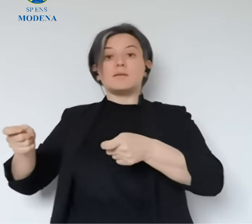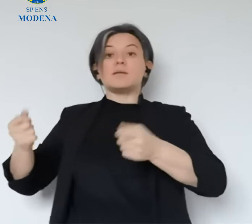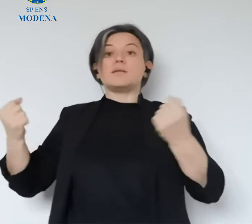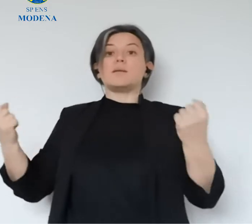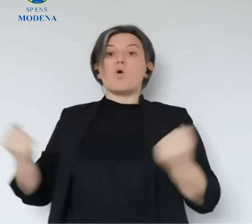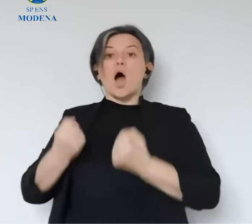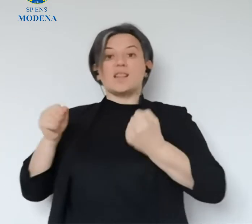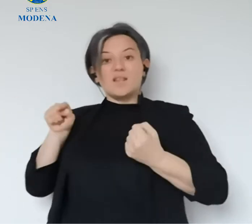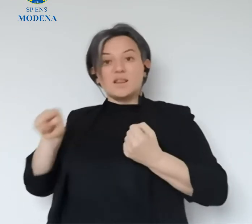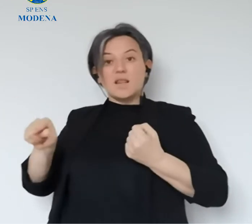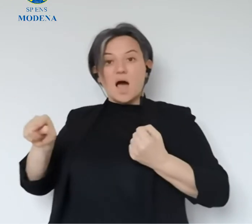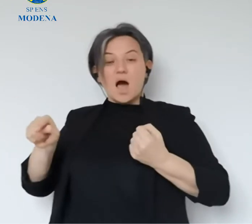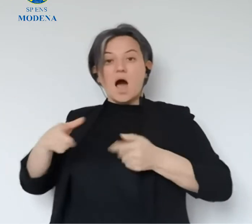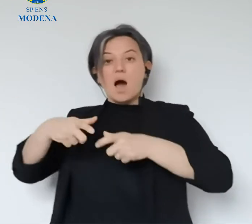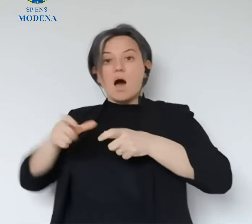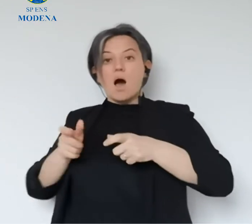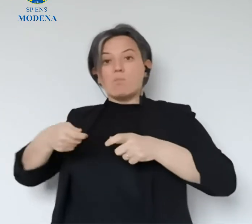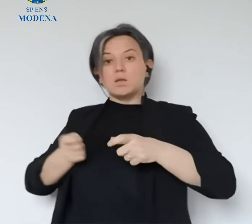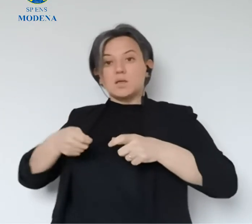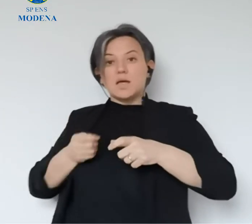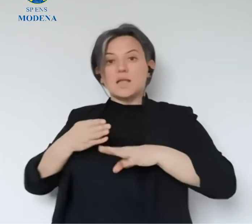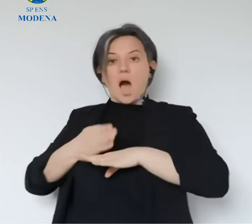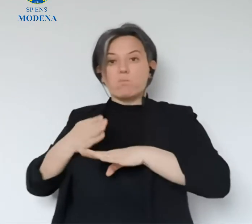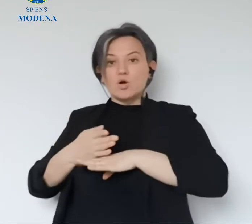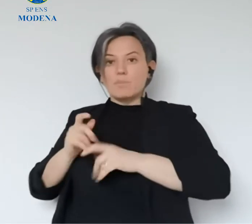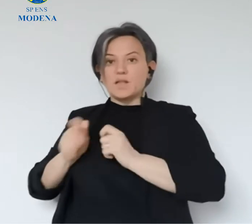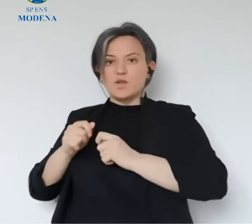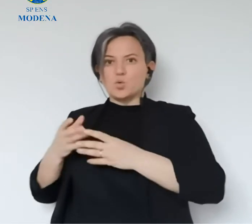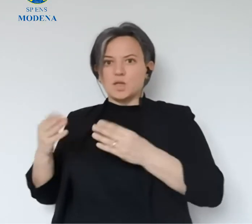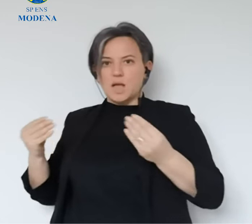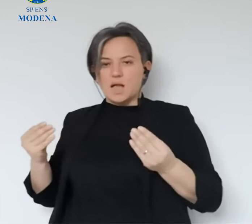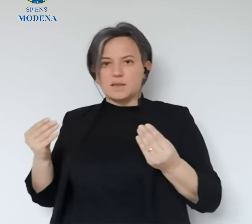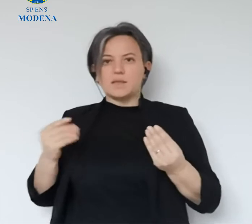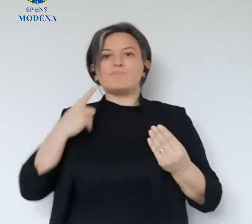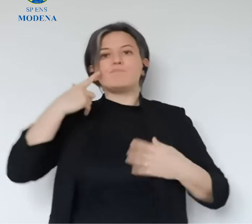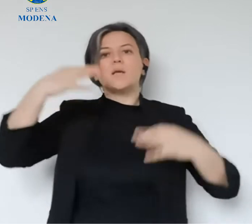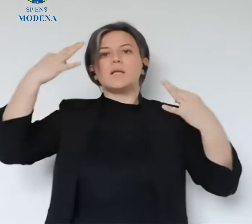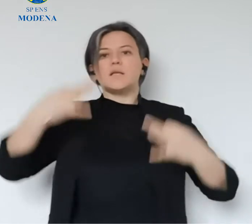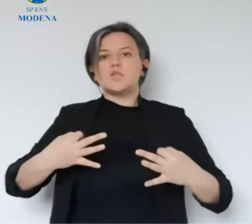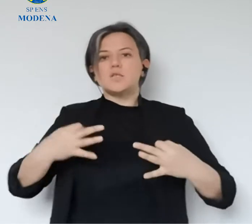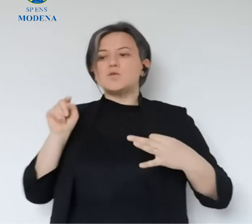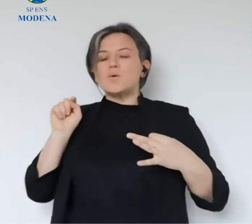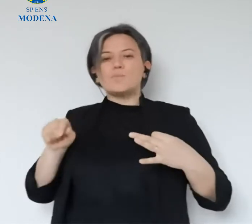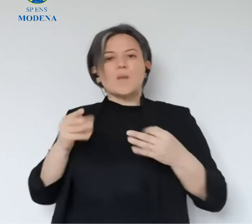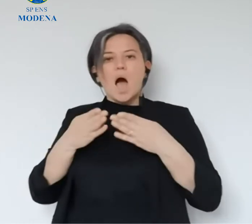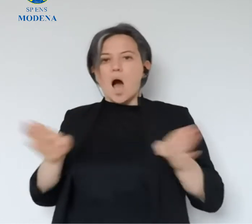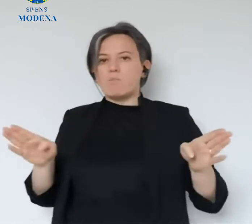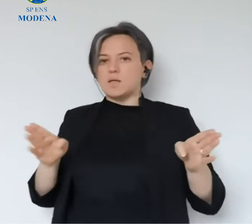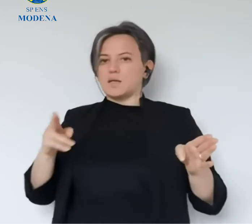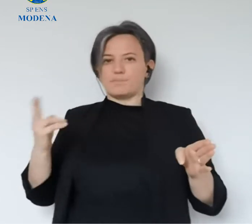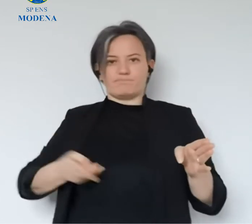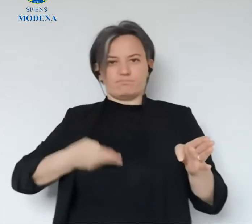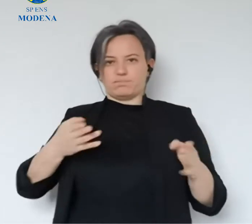teatro, una stagione che aveva venduto già tantissimi abbonamenti, tantissimi biglietti per gli spettacoli. Bene,